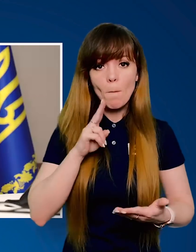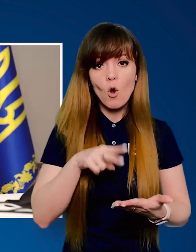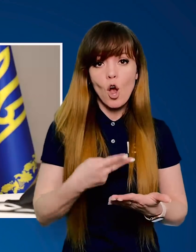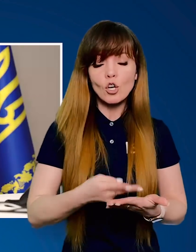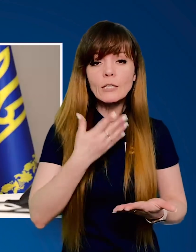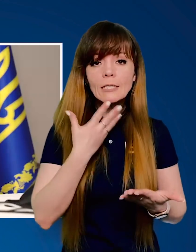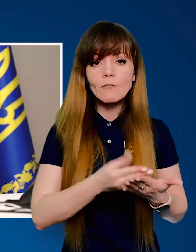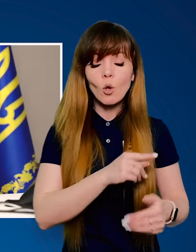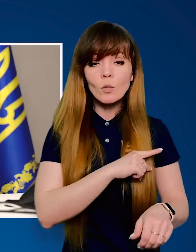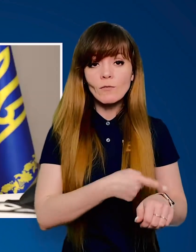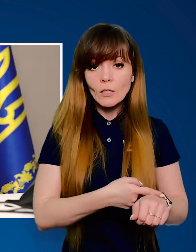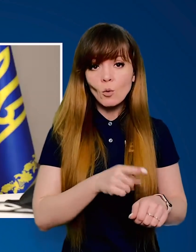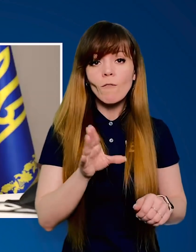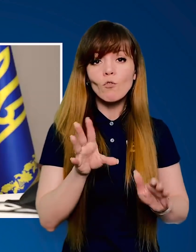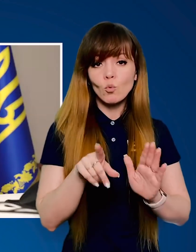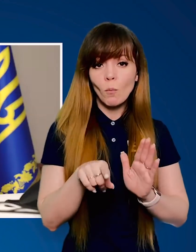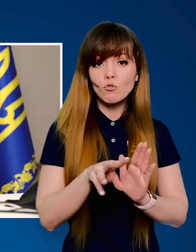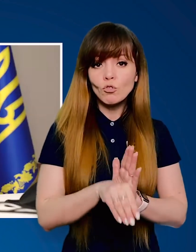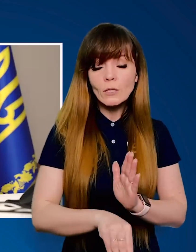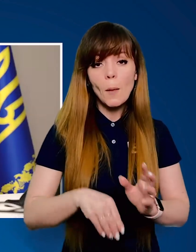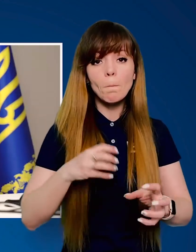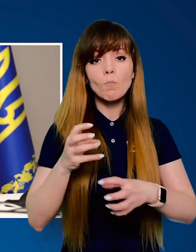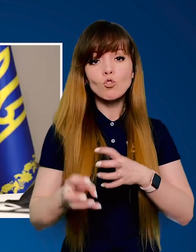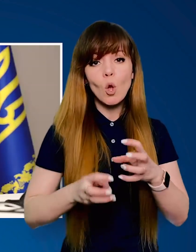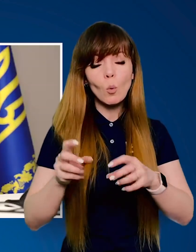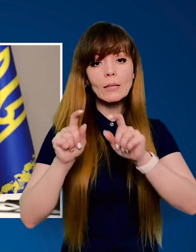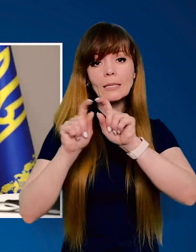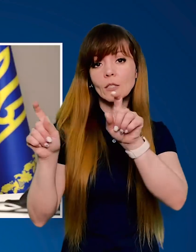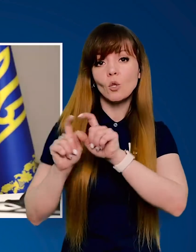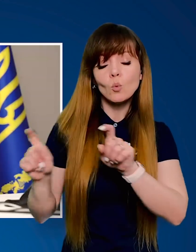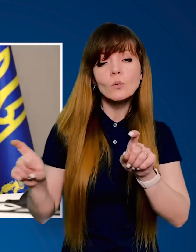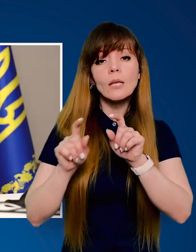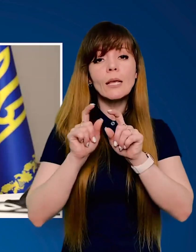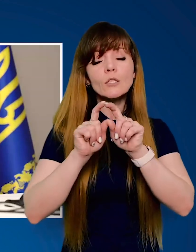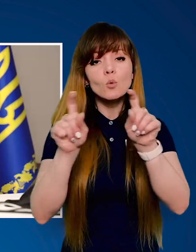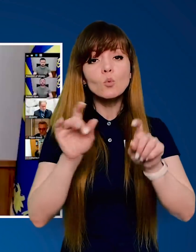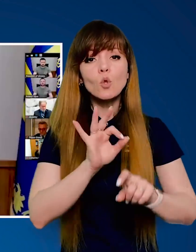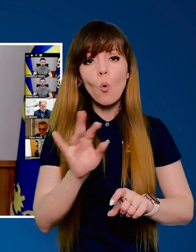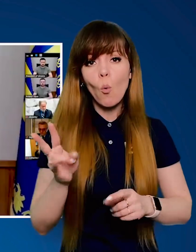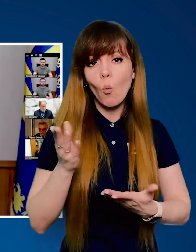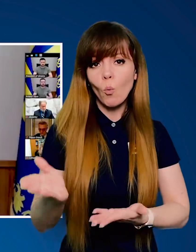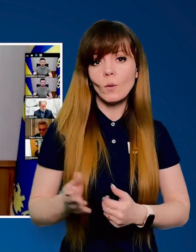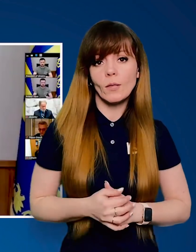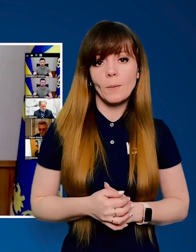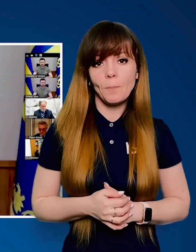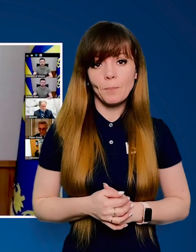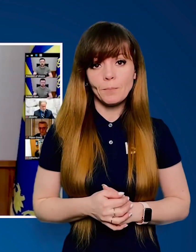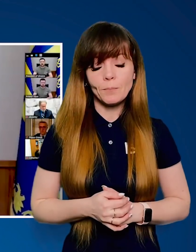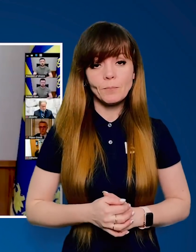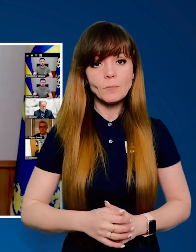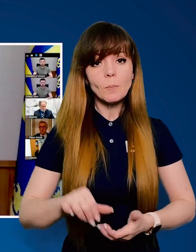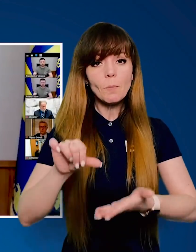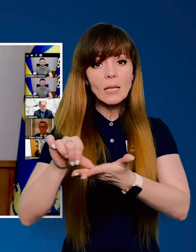ви покажете свою силу, в тому числі і міжнародні інституції, інституції ООН,